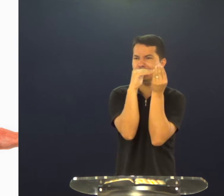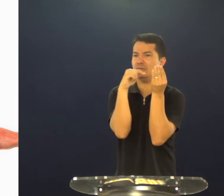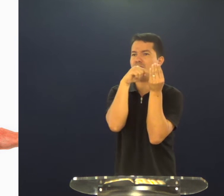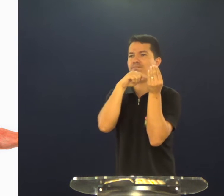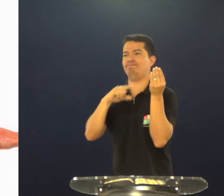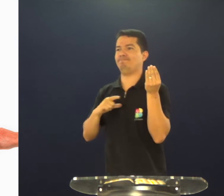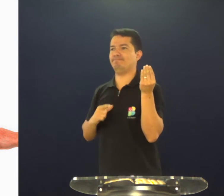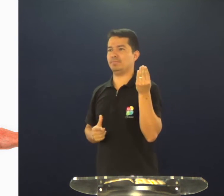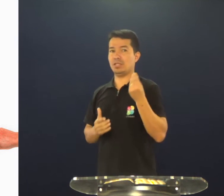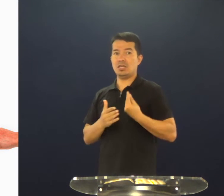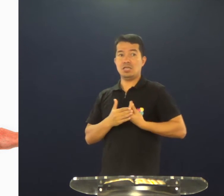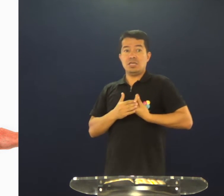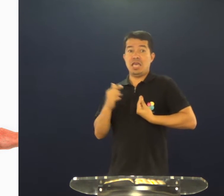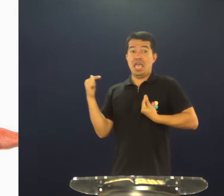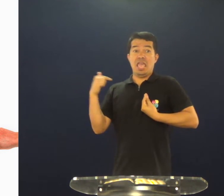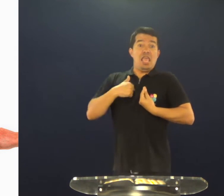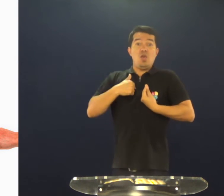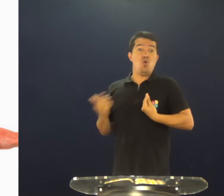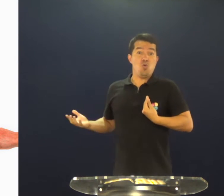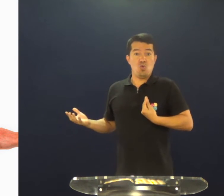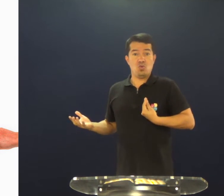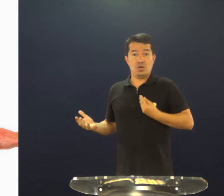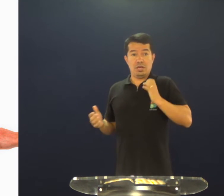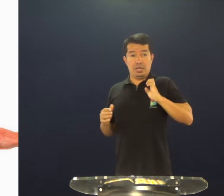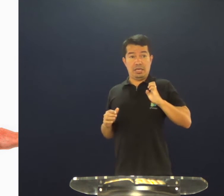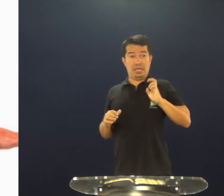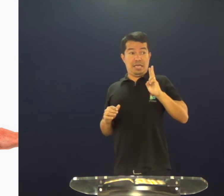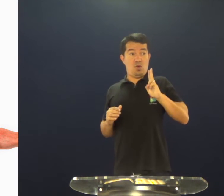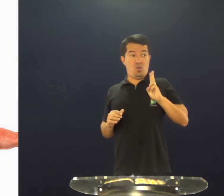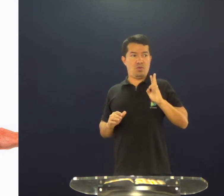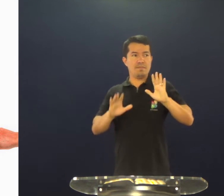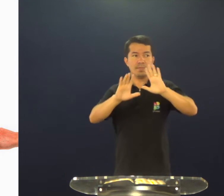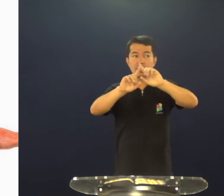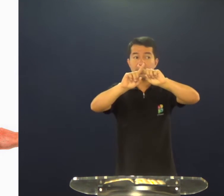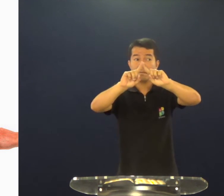defeitos, e isso tudo, eu, eu,